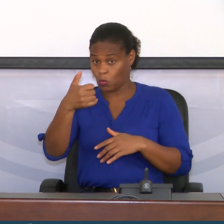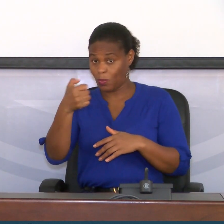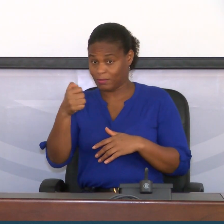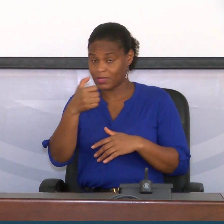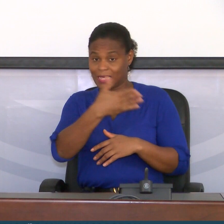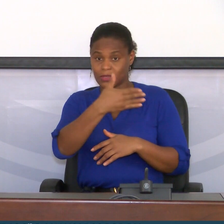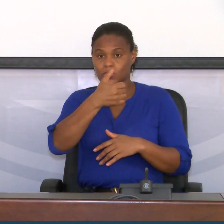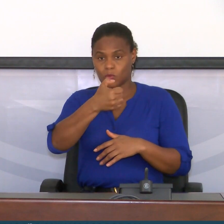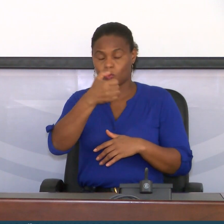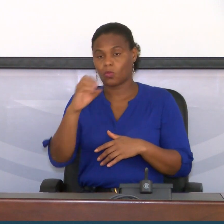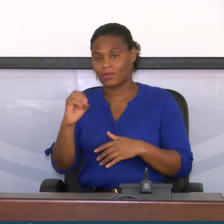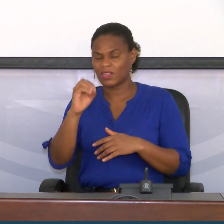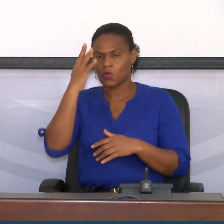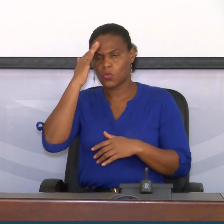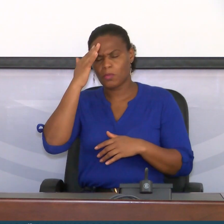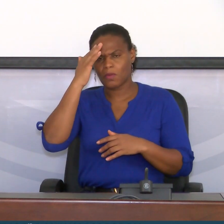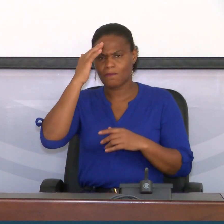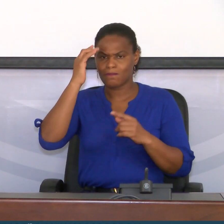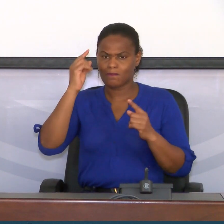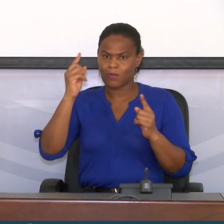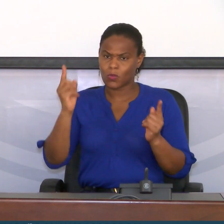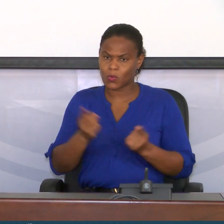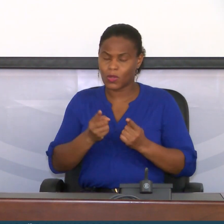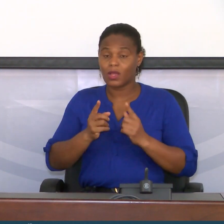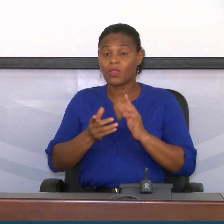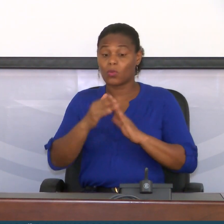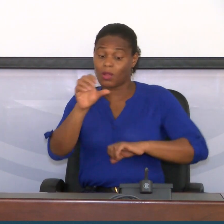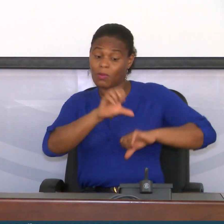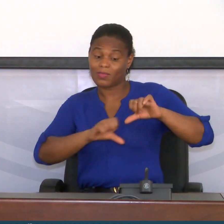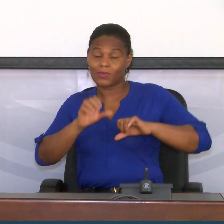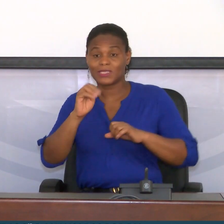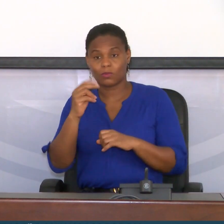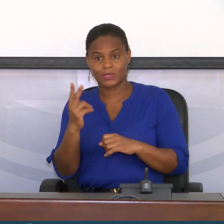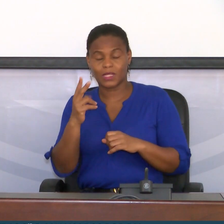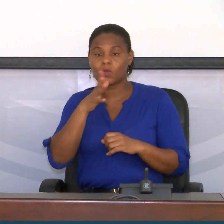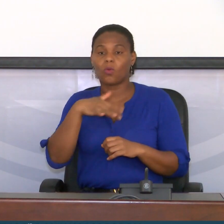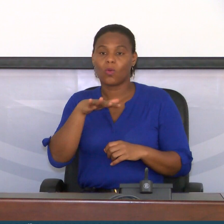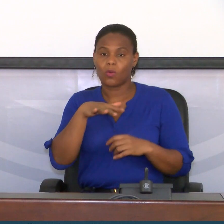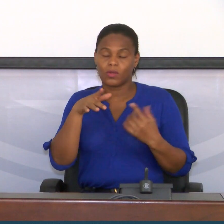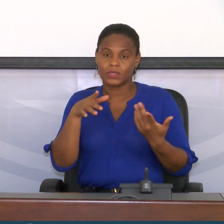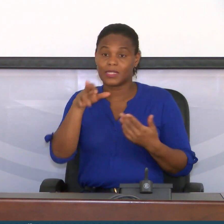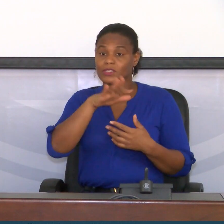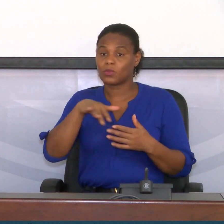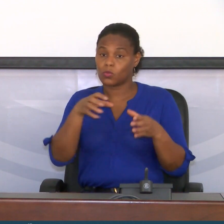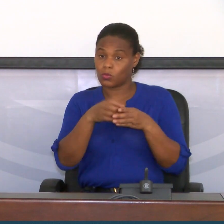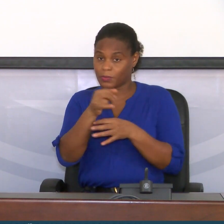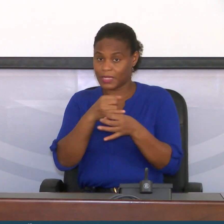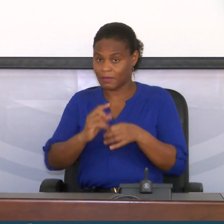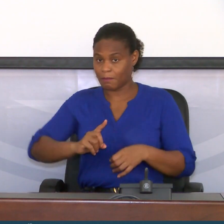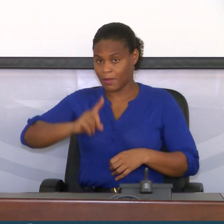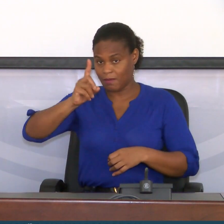ligeiramente inferior no laboratório de São Vicente, para a região de Barlavento.